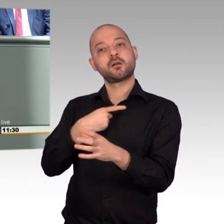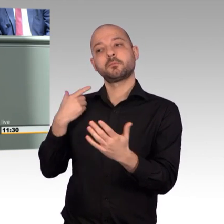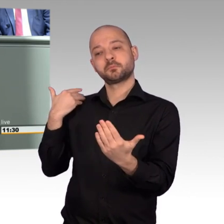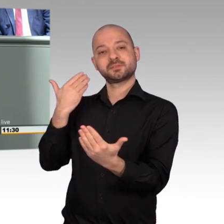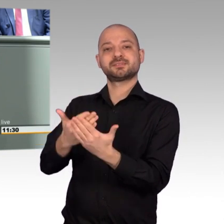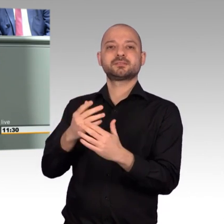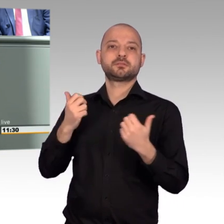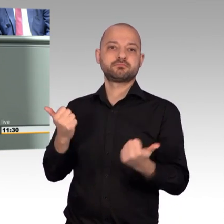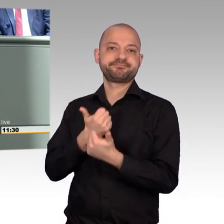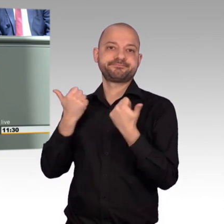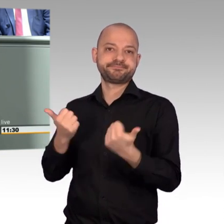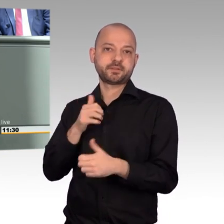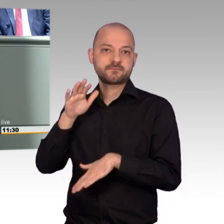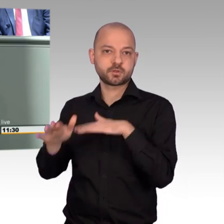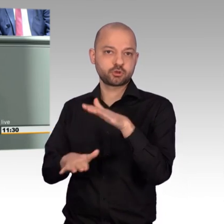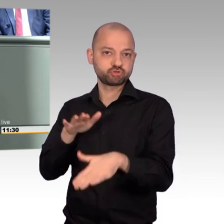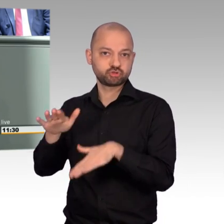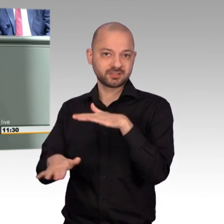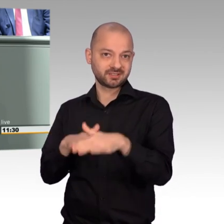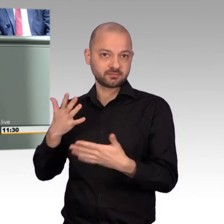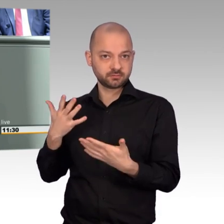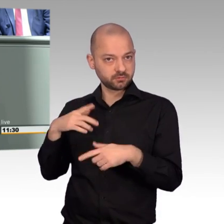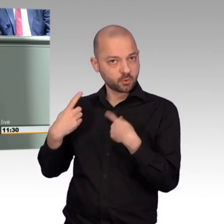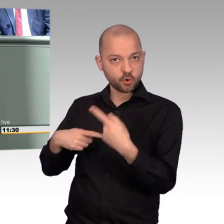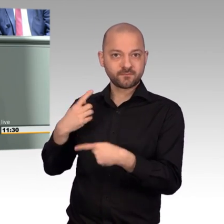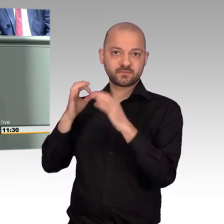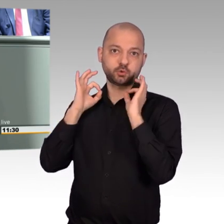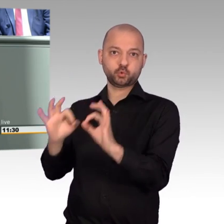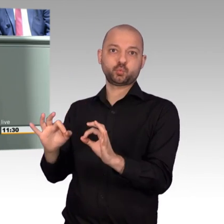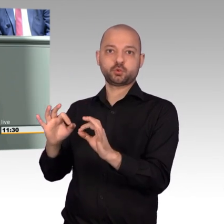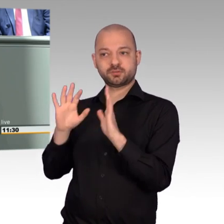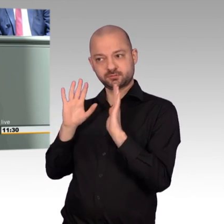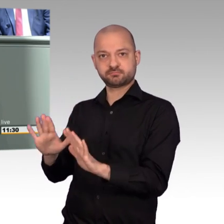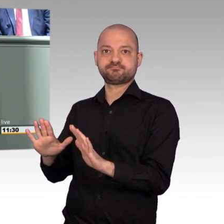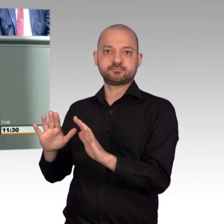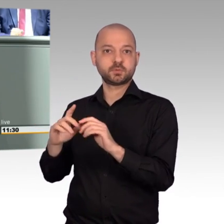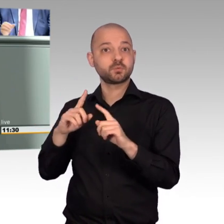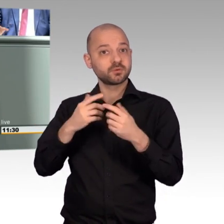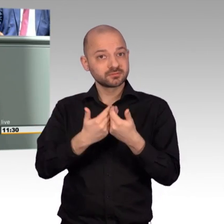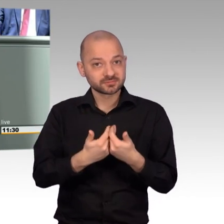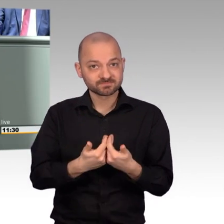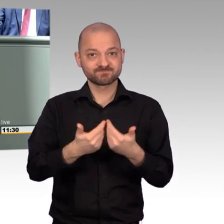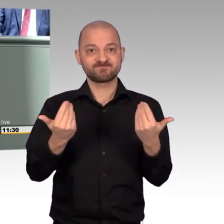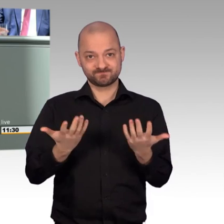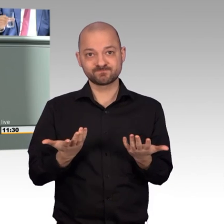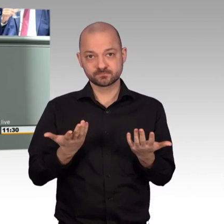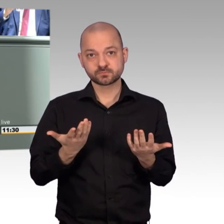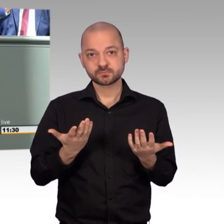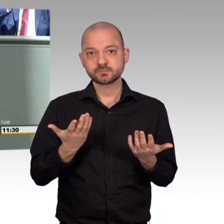Landes zu verhindern. Und da haben wir einen historischen Fortschritt gemeinsam miteinander nach Jahren des Verhandelns erreicht. Das bedeutet aber